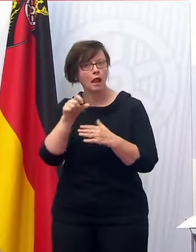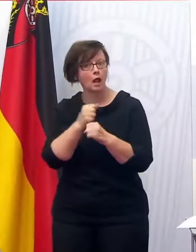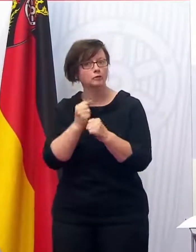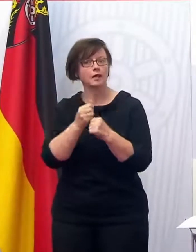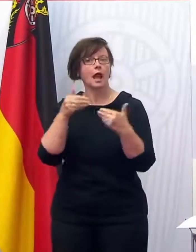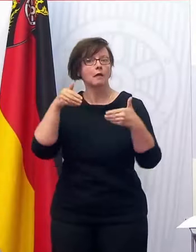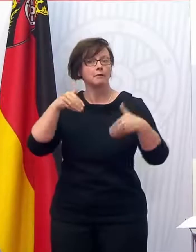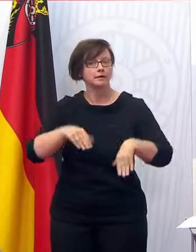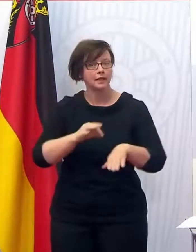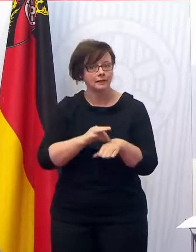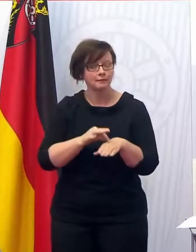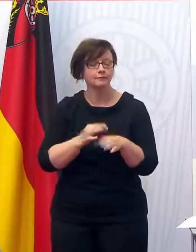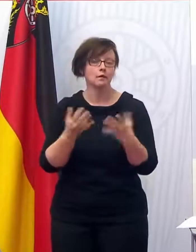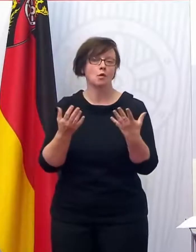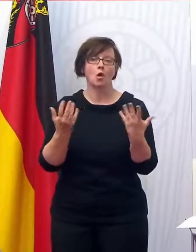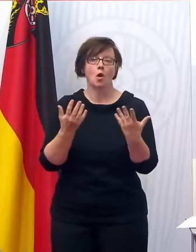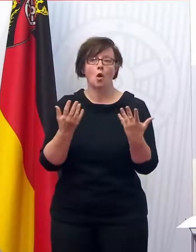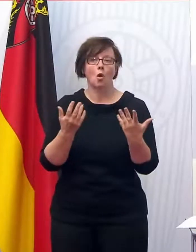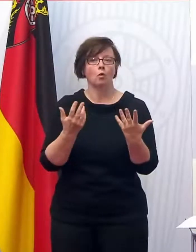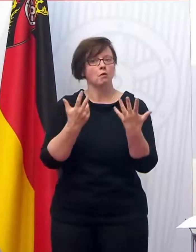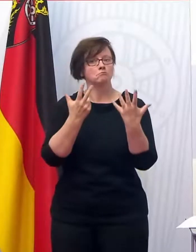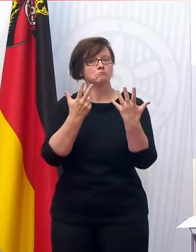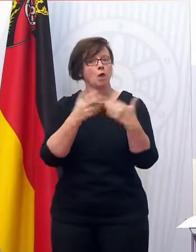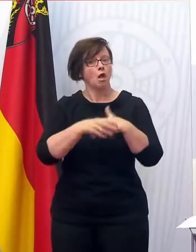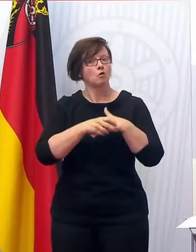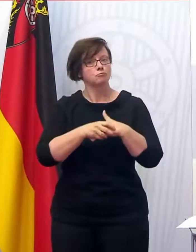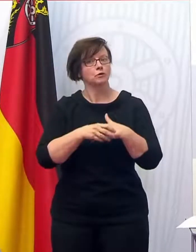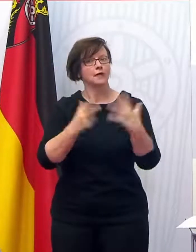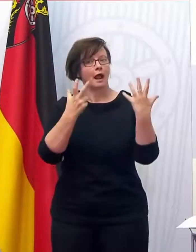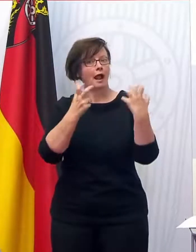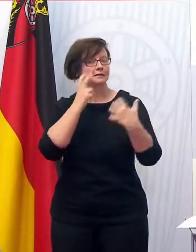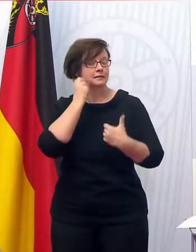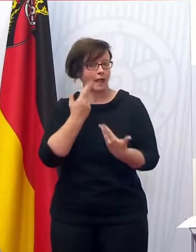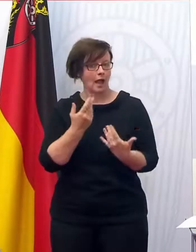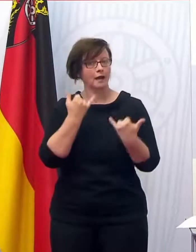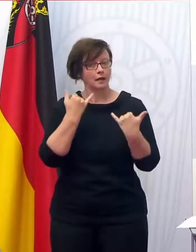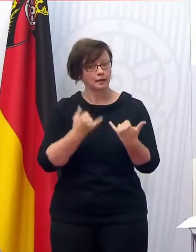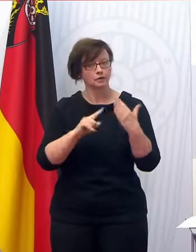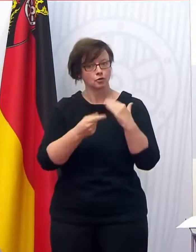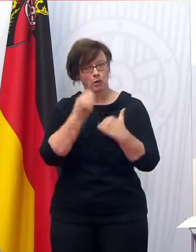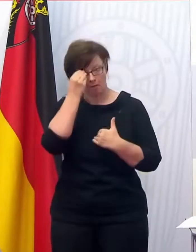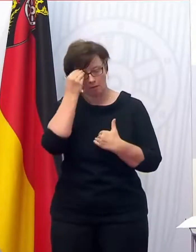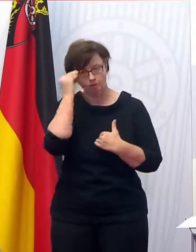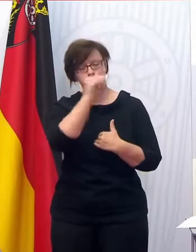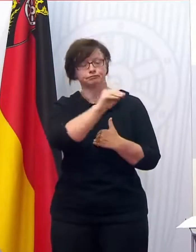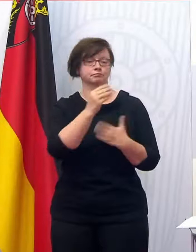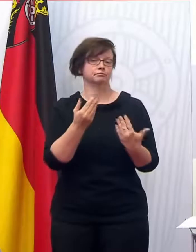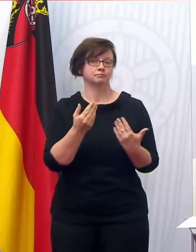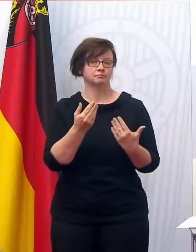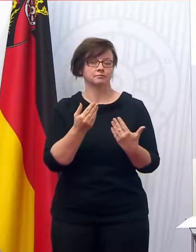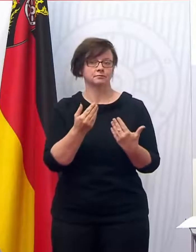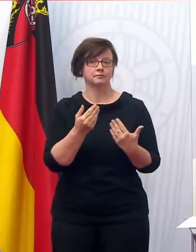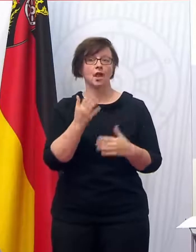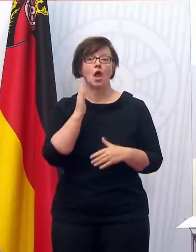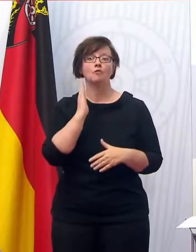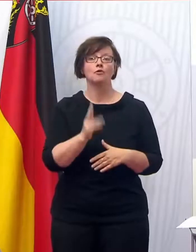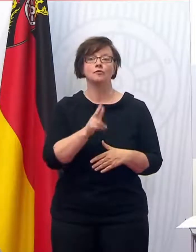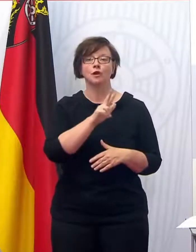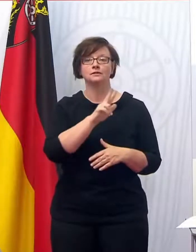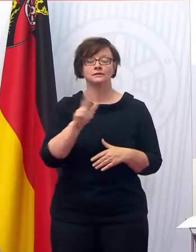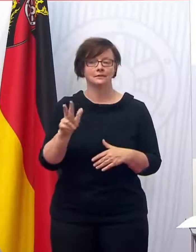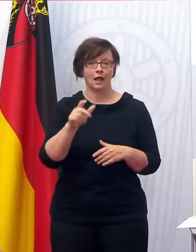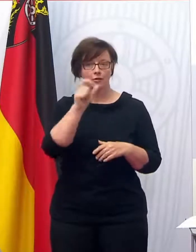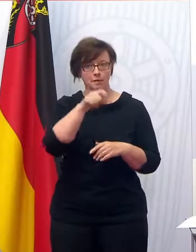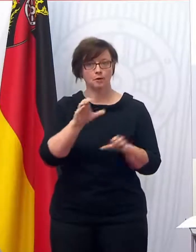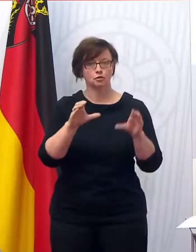der Intensivmedizin. Oder sind einfach 80 geworden und registrieren sich jetzt deshalb vielleicht noch mal darüber. Wir haben 5300 Menschen in der